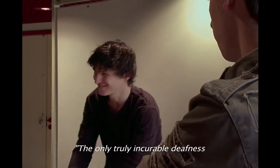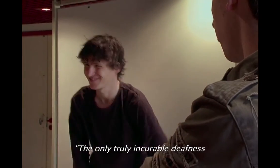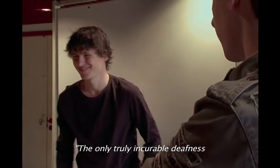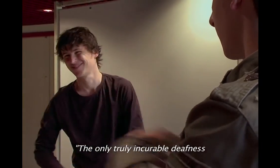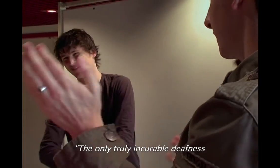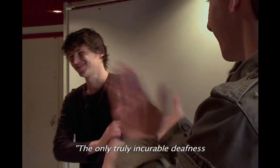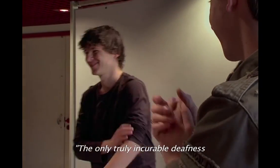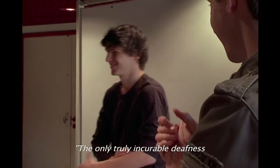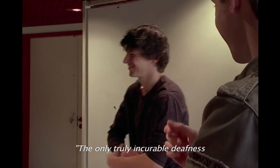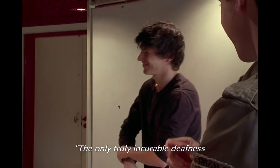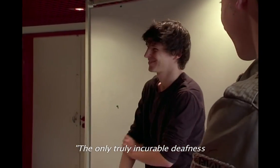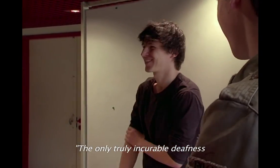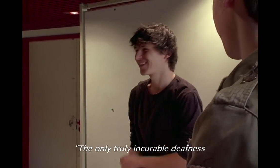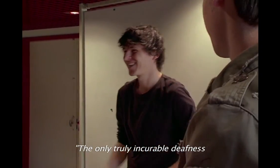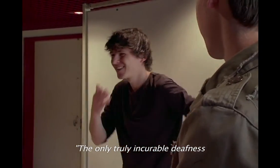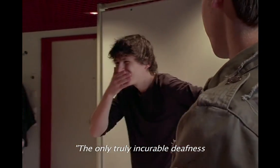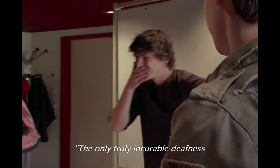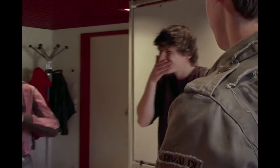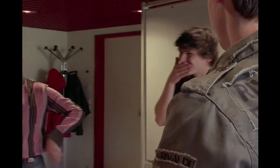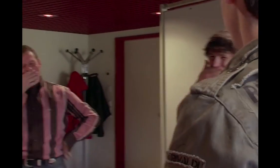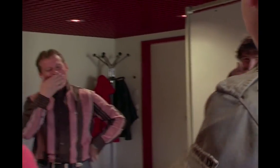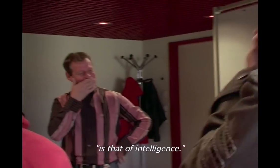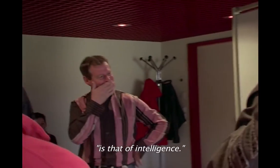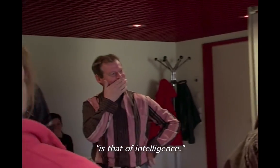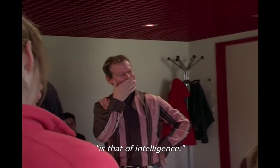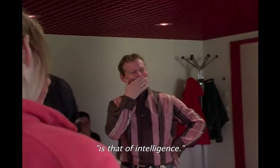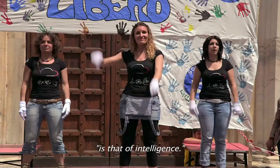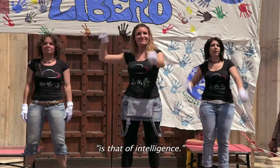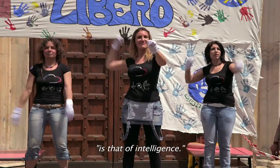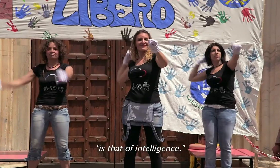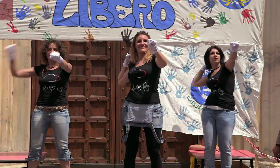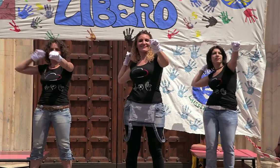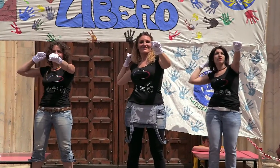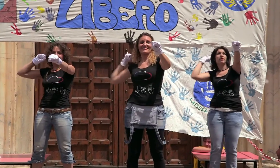surdité, la surdité incurable, c'est celle de l'intelligence. »